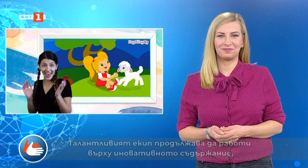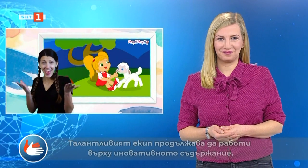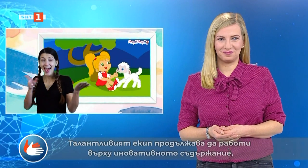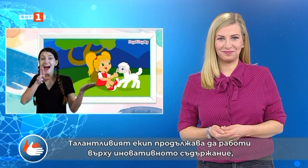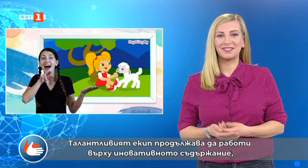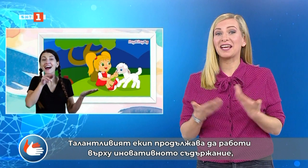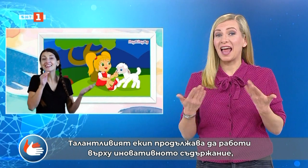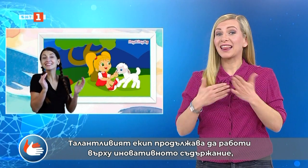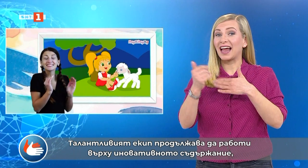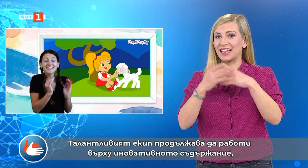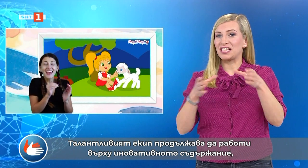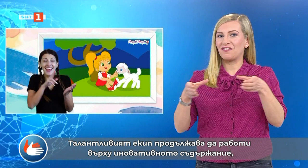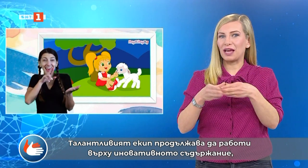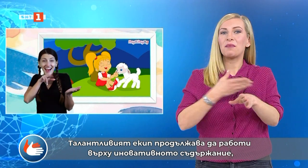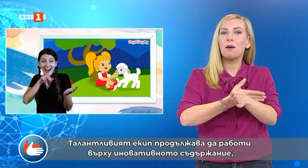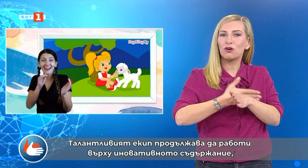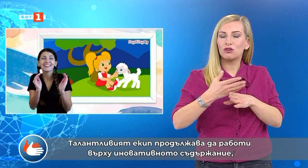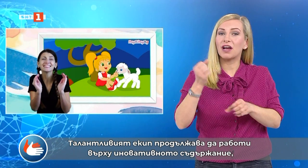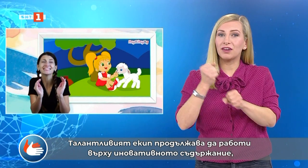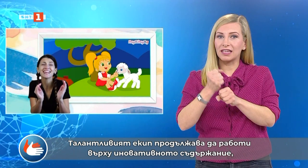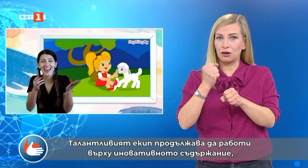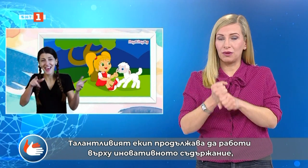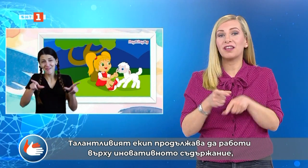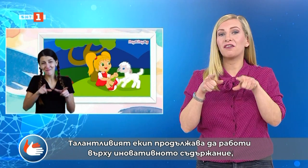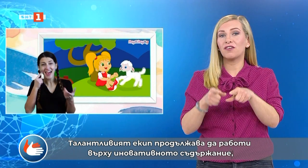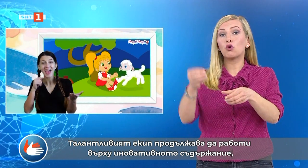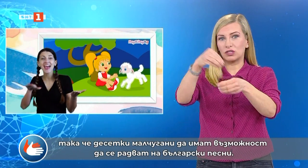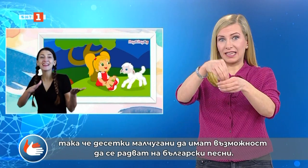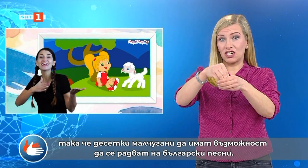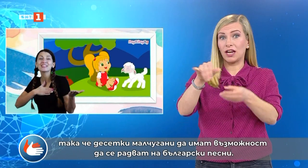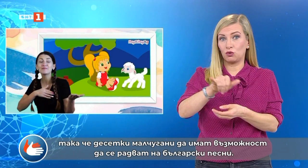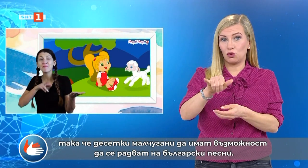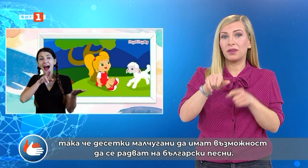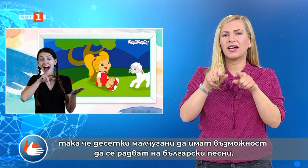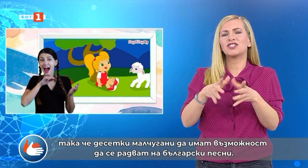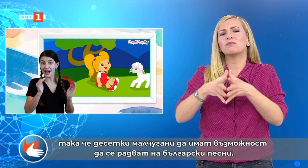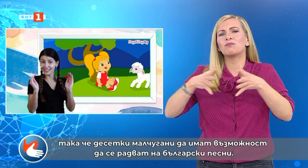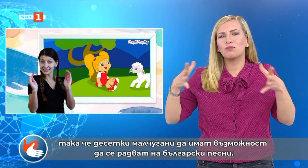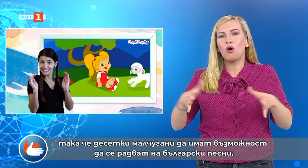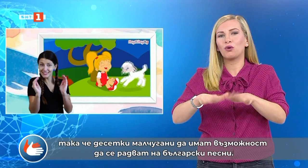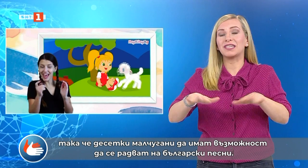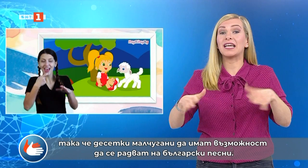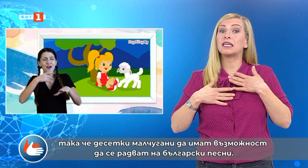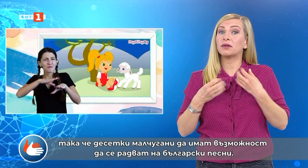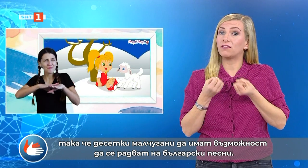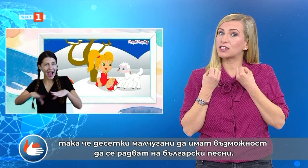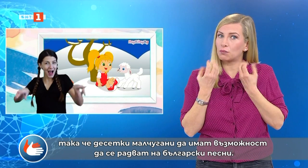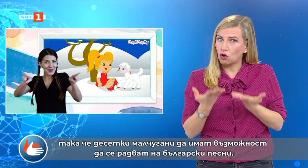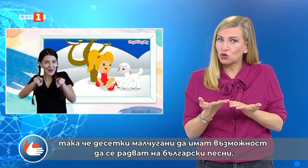Талантливият екип продължава да работи върху инновативното съдържание, така че десетки мълчогани да имат възможност да се радват на